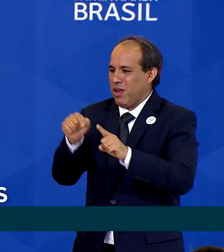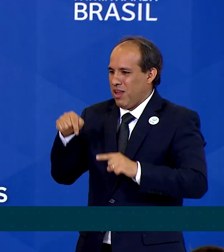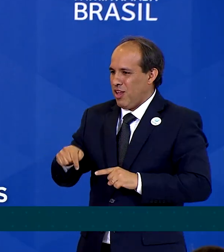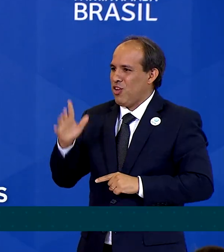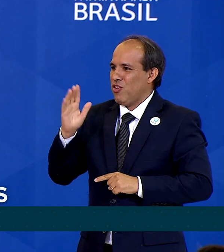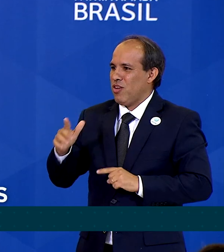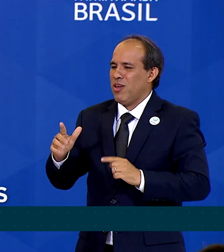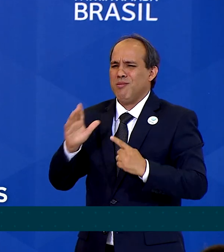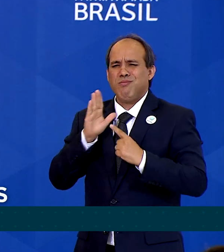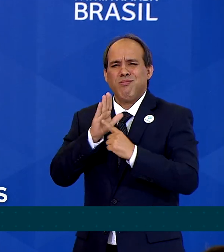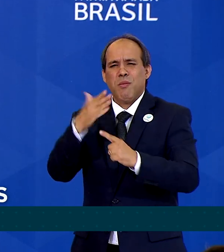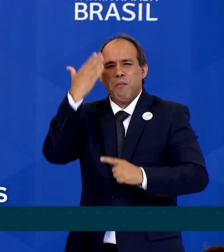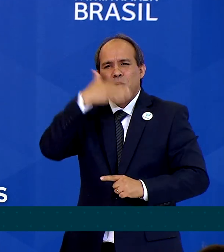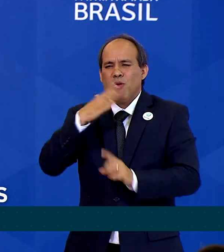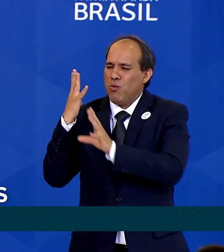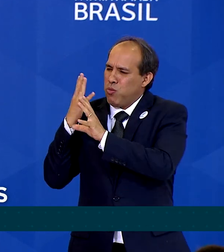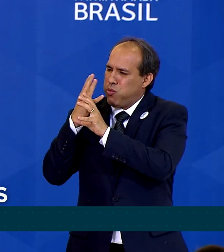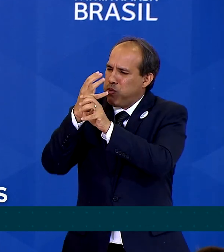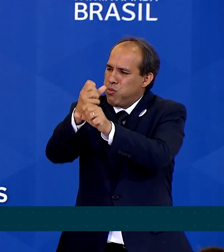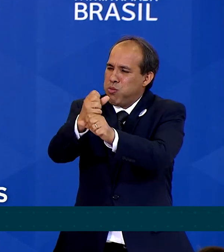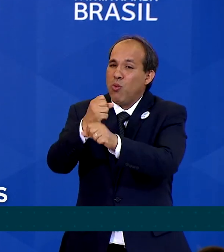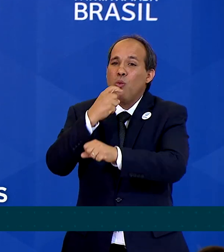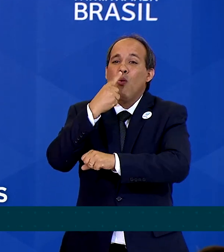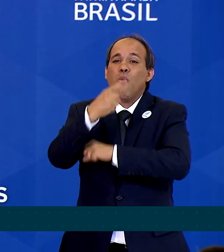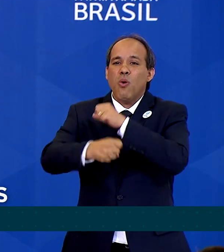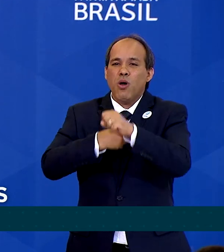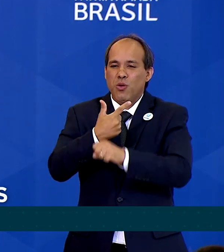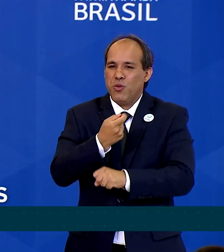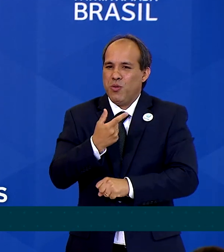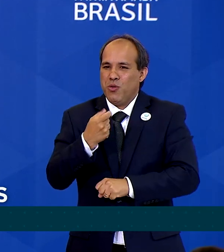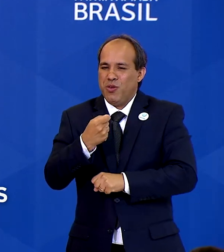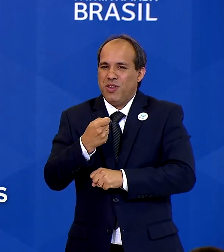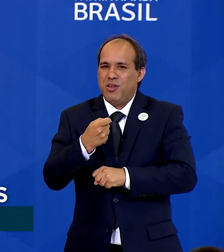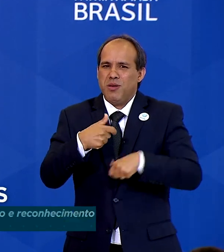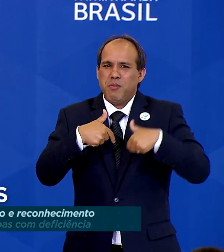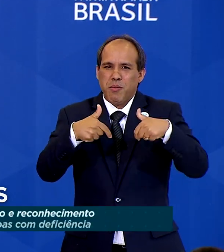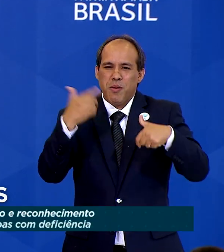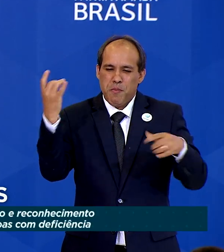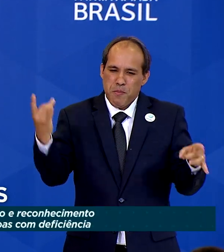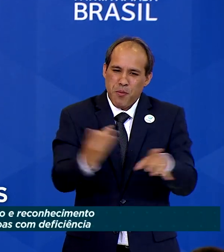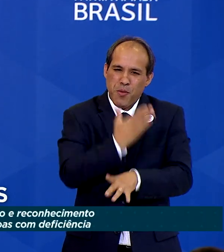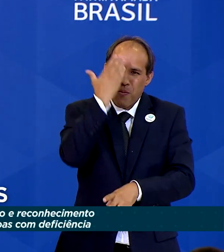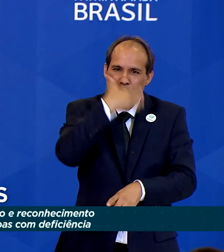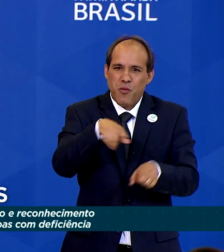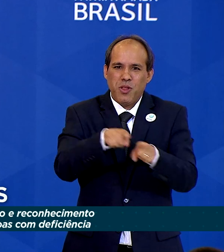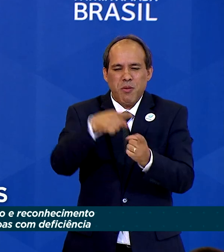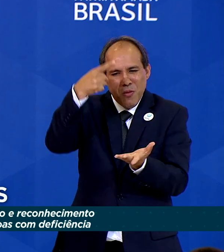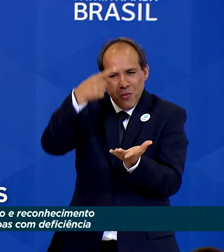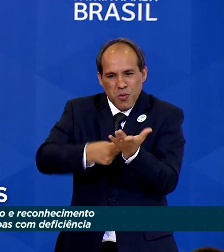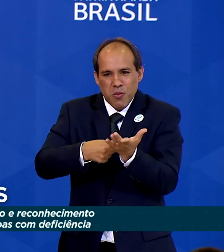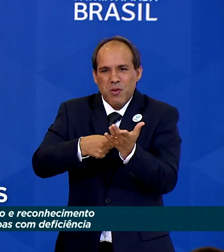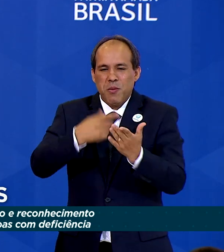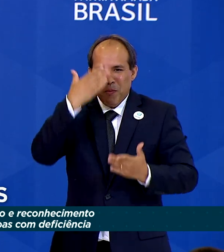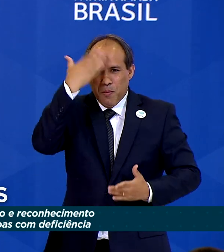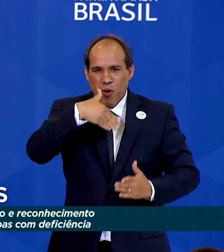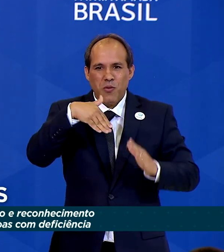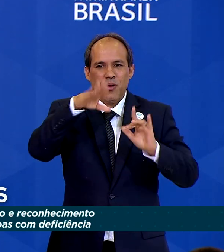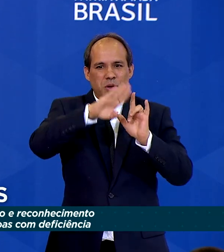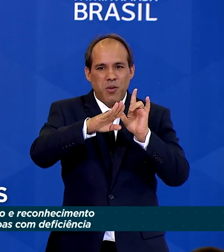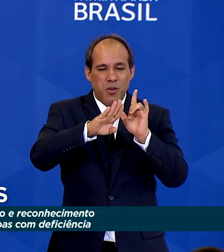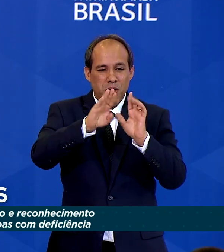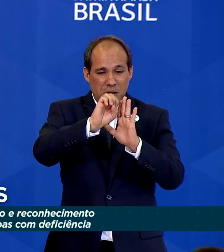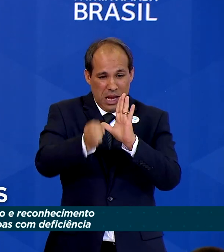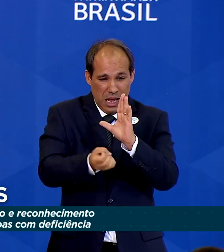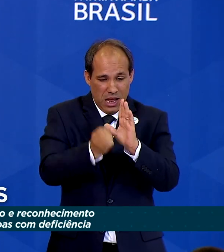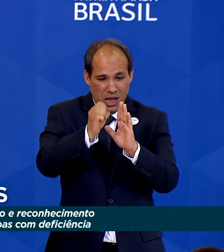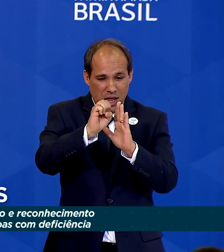amostra de todas as realizações do último ano e testemunhamos também o compromisso da Embratur com a criação de